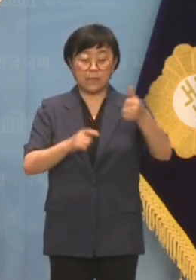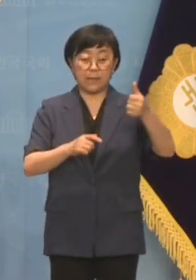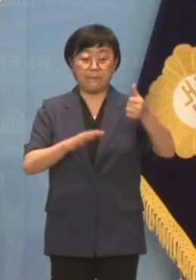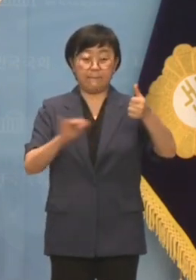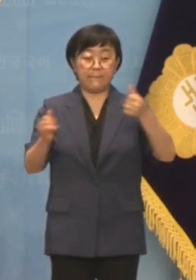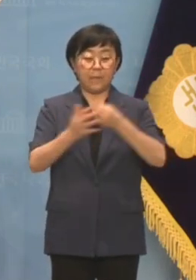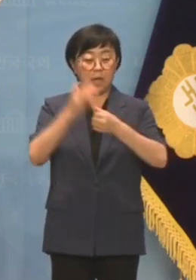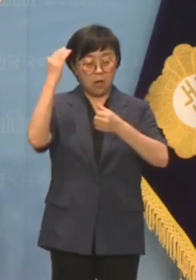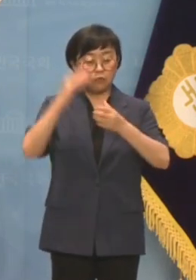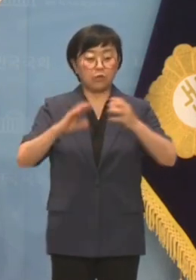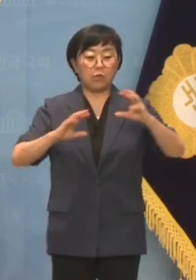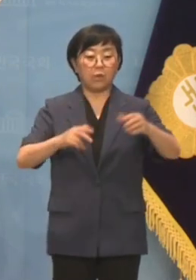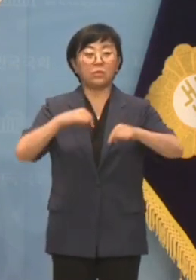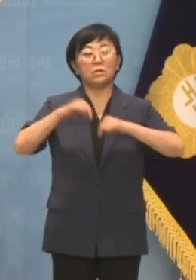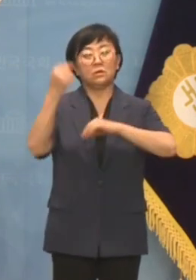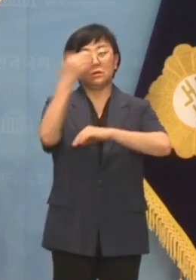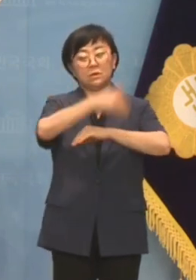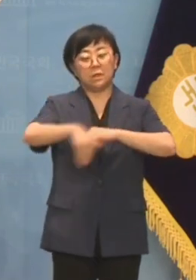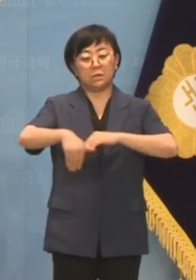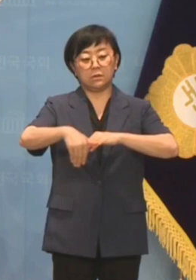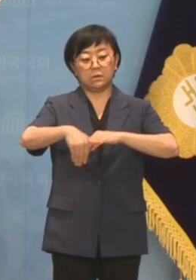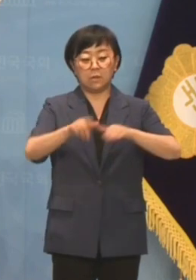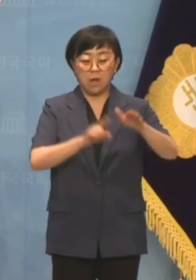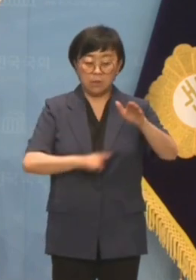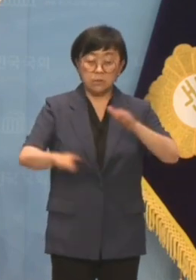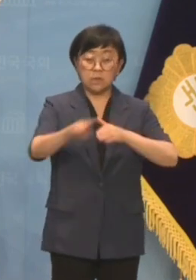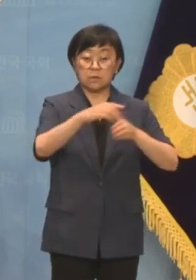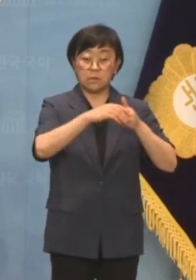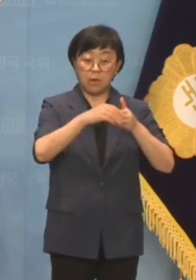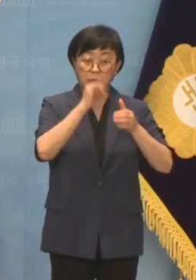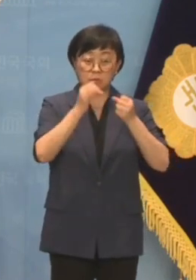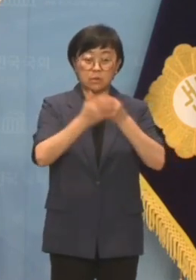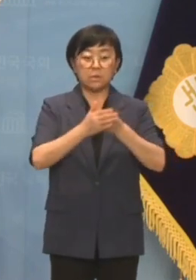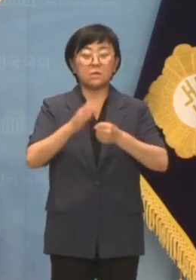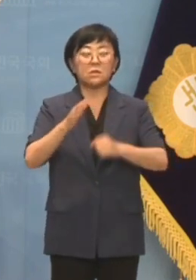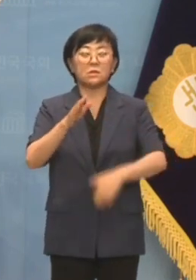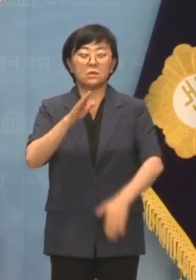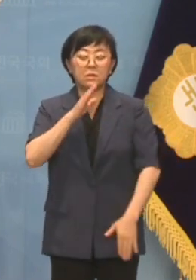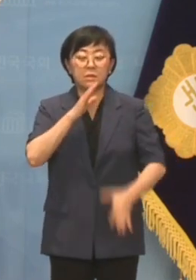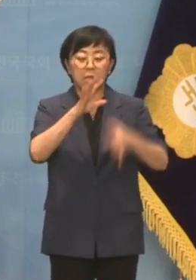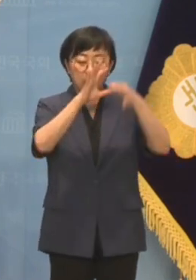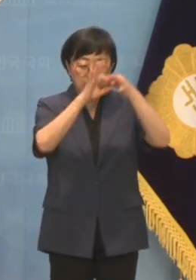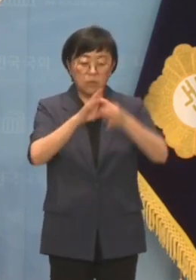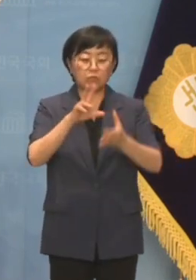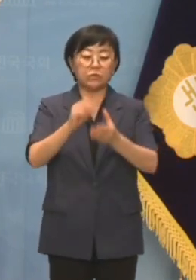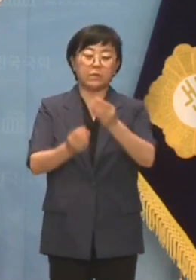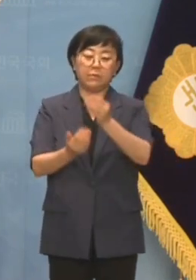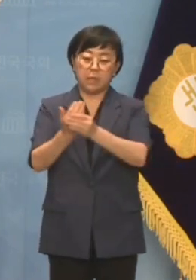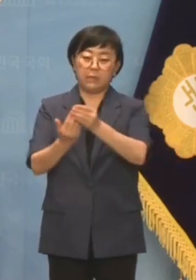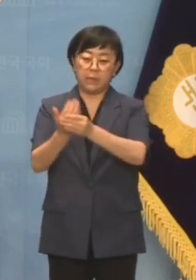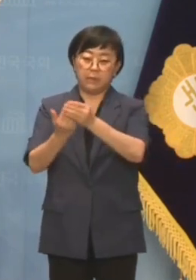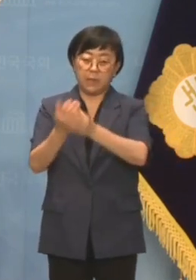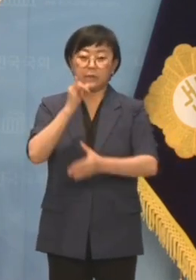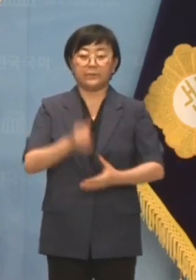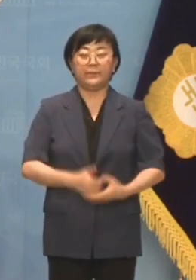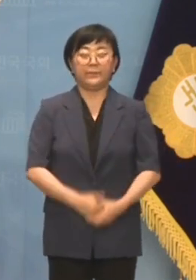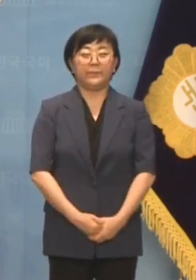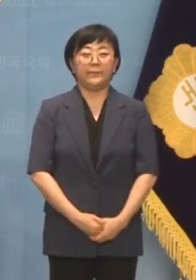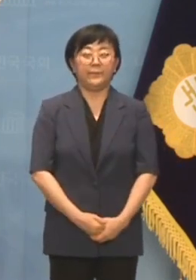대한민국의 외교정책을 이끌고 있으니 외교 참사가 끊이지 않는 것입니다.